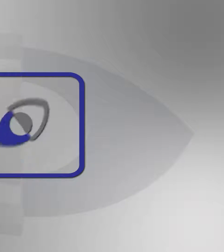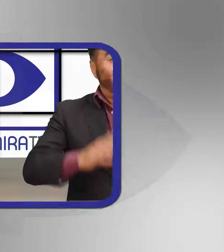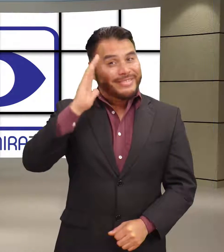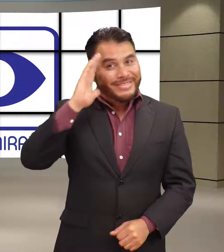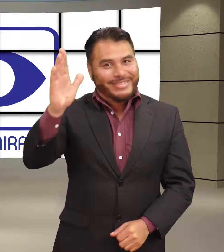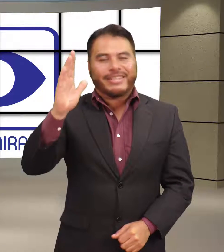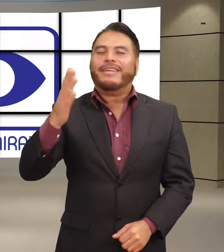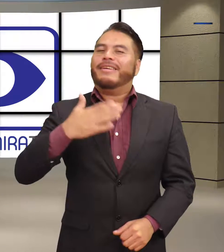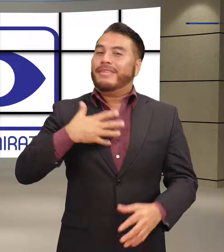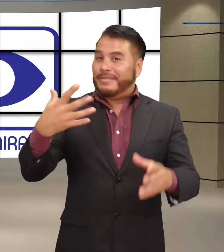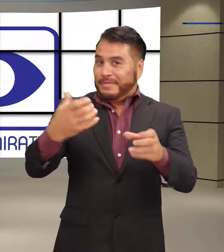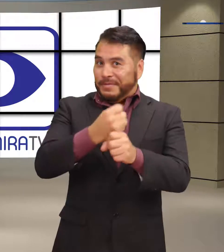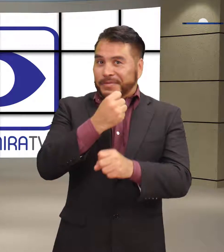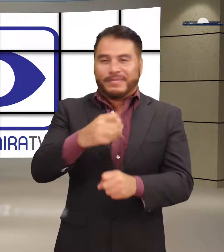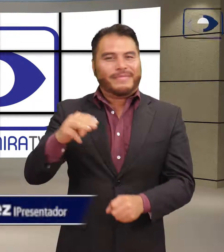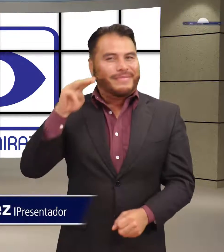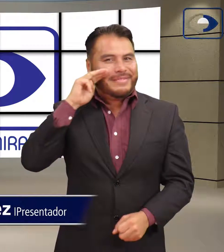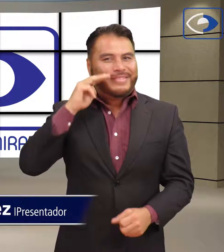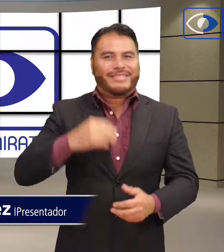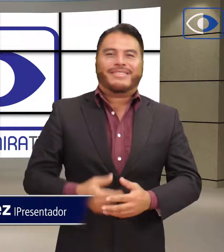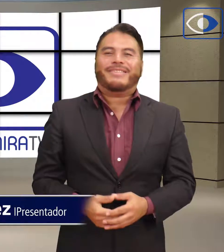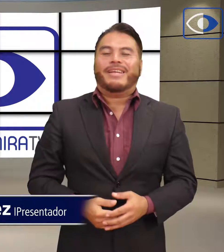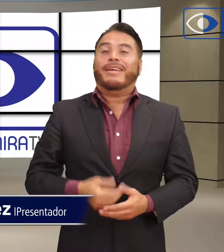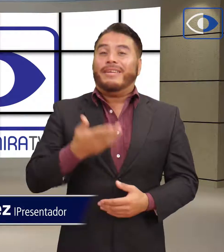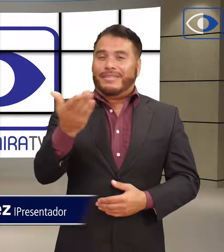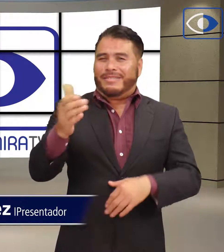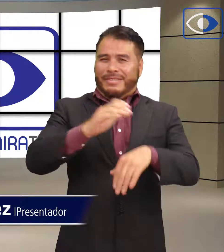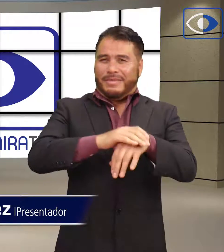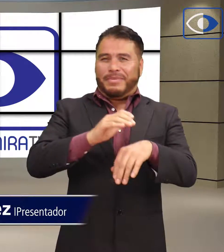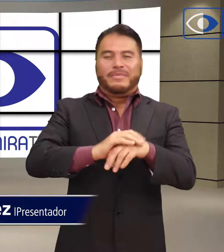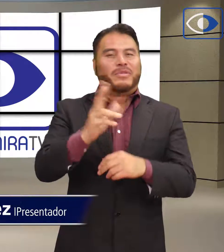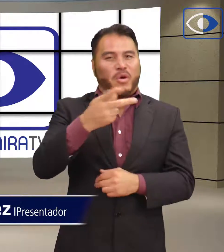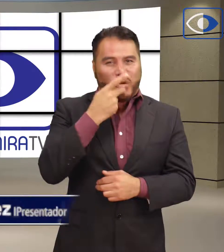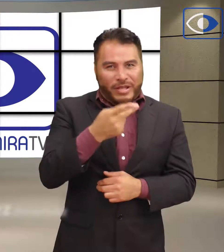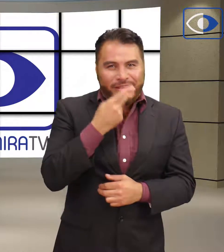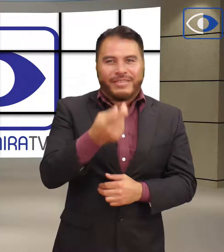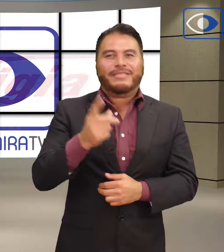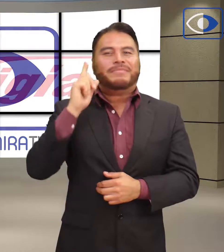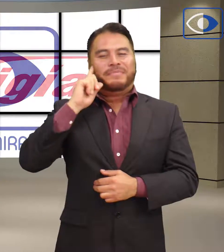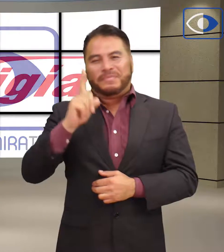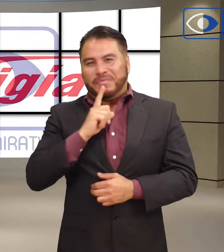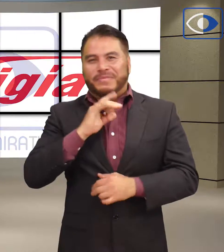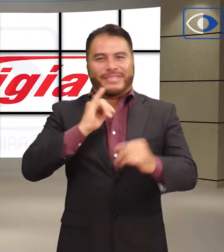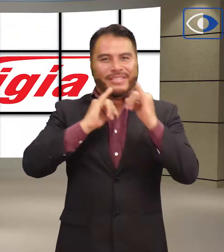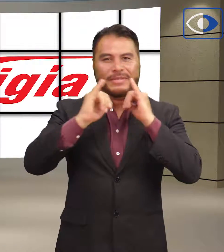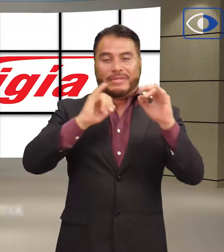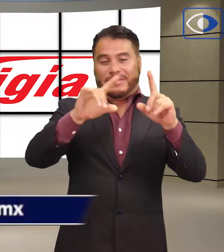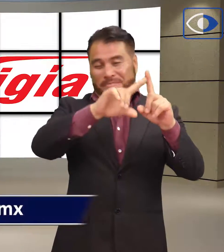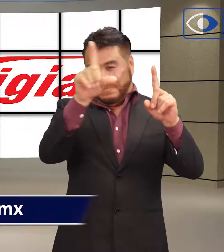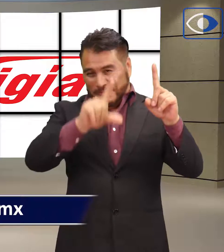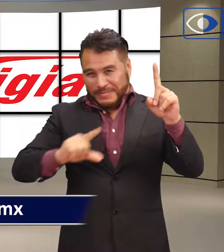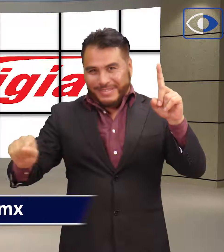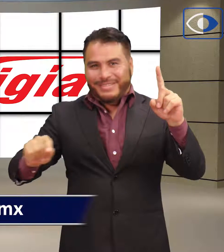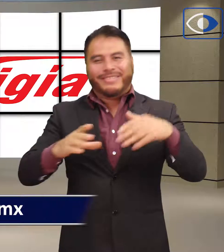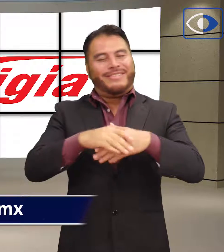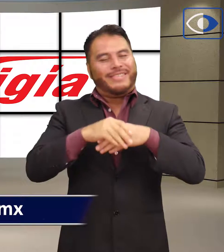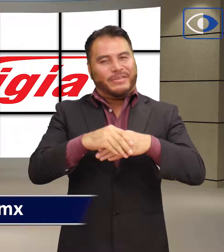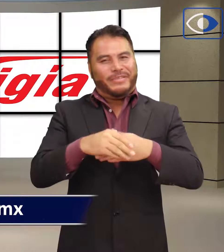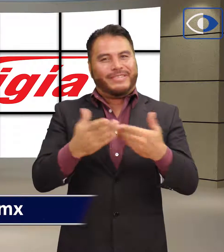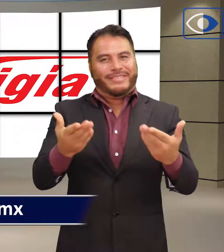Hola, mi nombre es Martín Rodríguez. Reciban un cordial saludo a todos nuestros amigos oyentes, sordos e intérpretes de la República Mexicana.